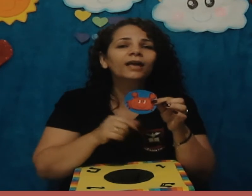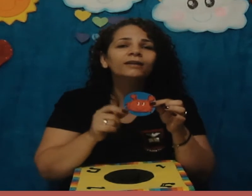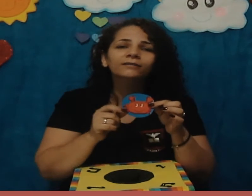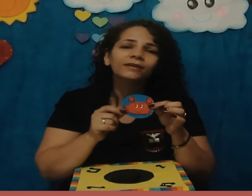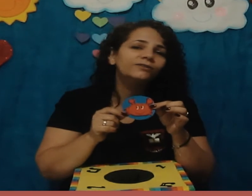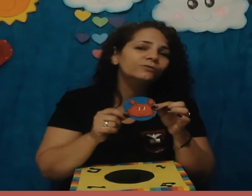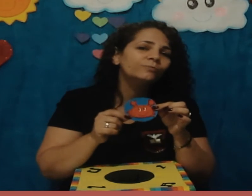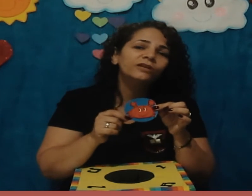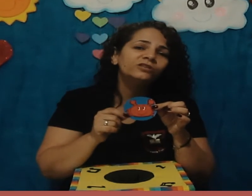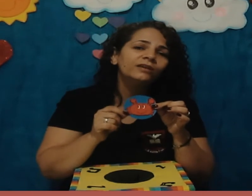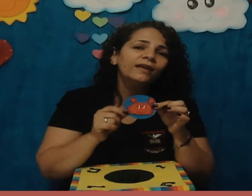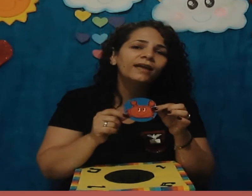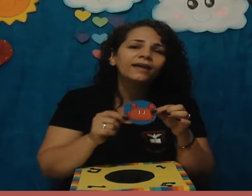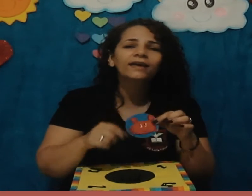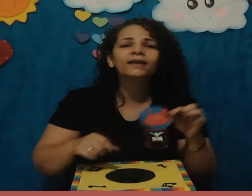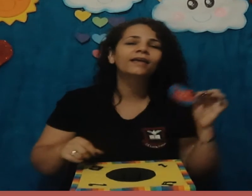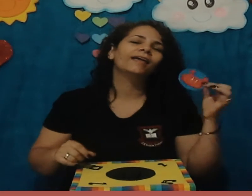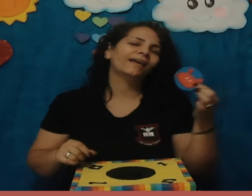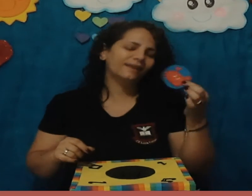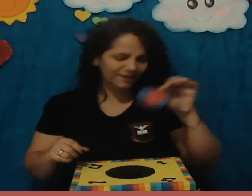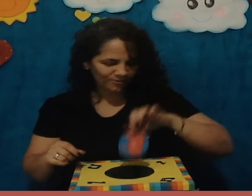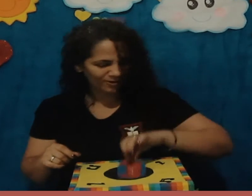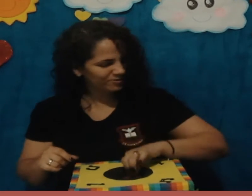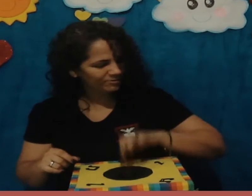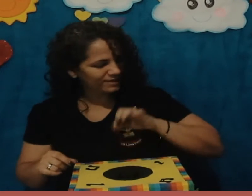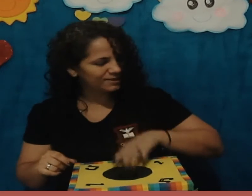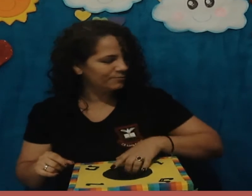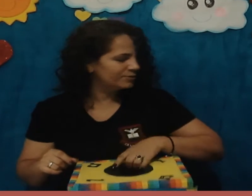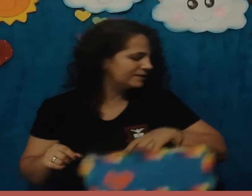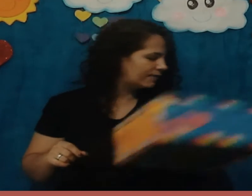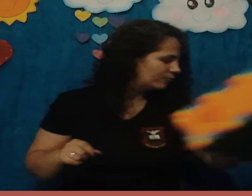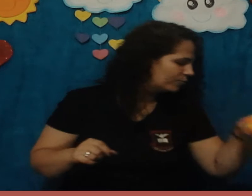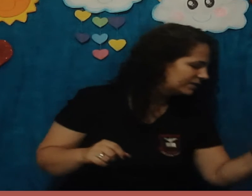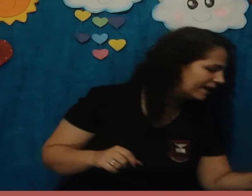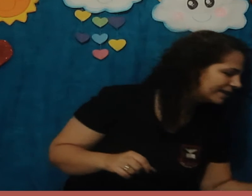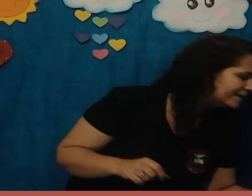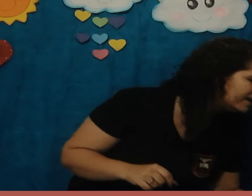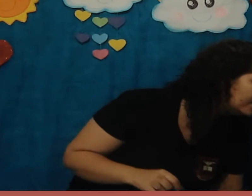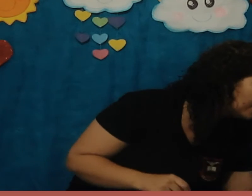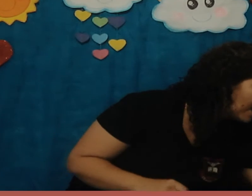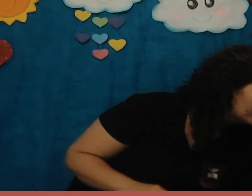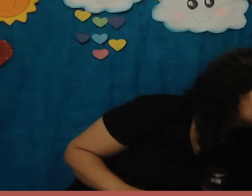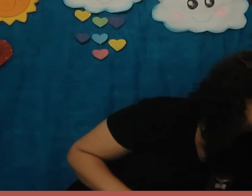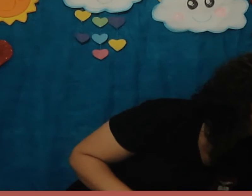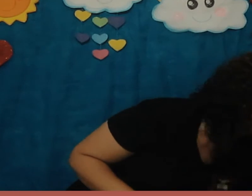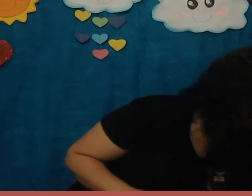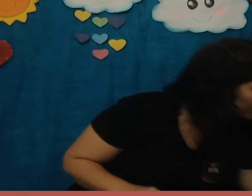caranguejo peixe é. Ah, eu gosto dessa música, vou botar aqui a nossa caixinha de